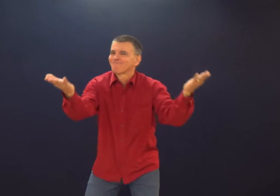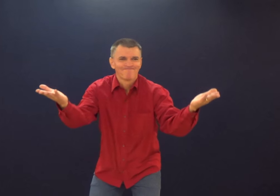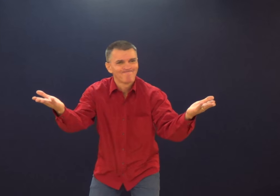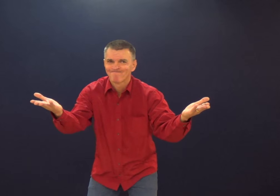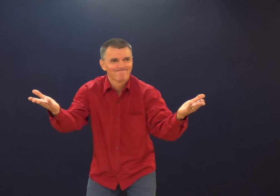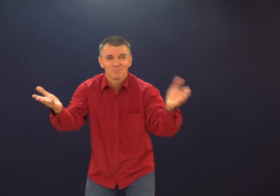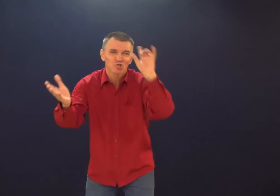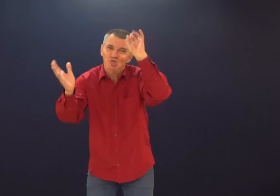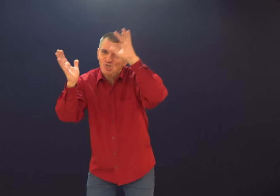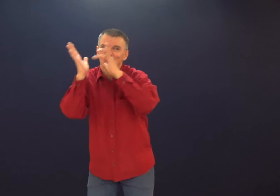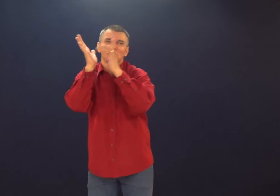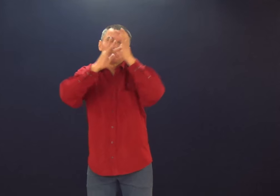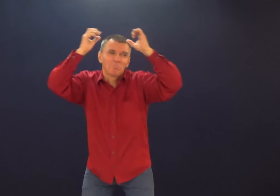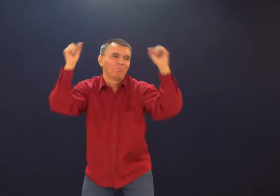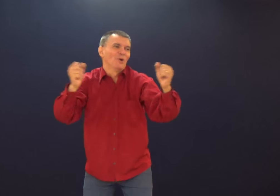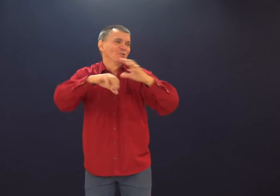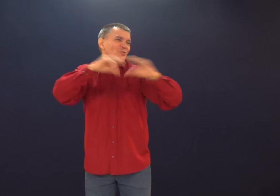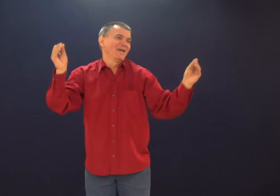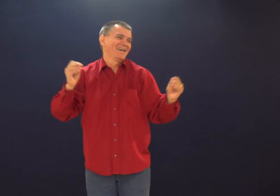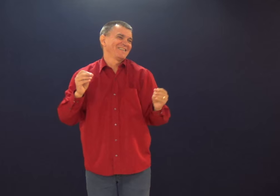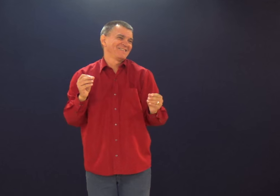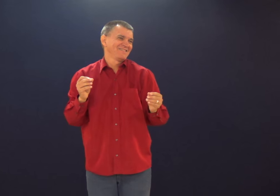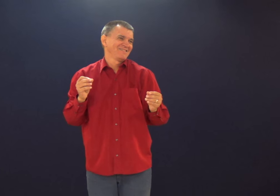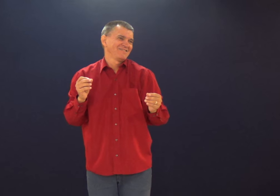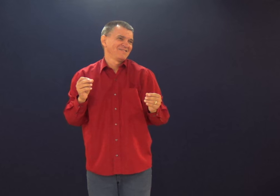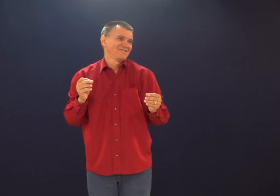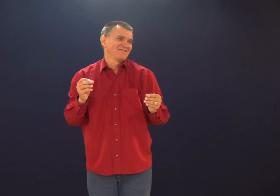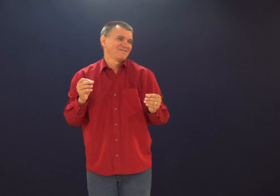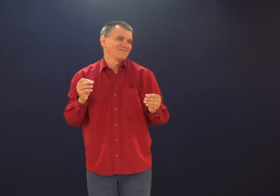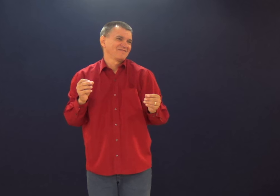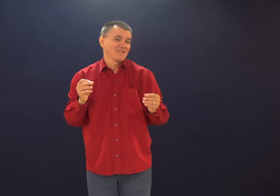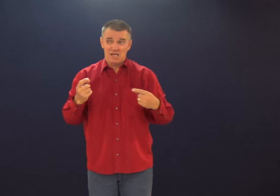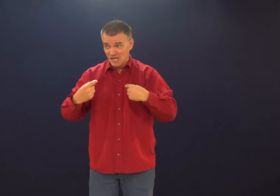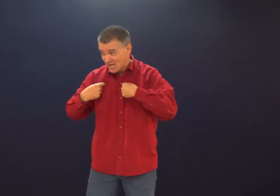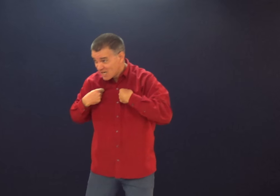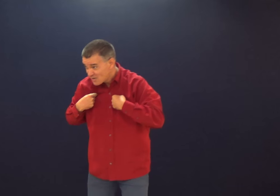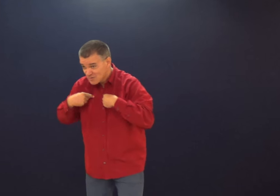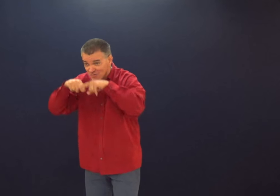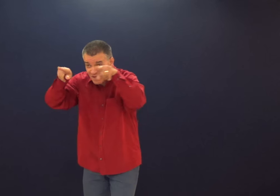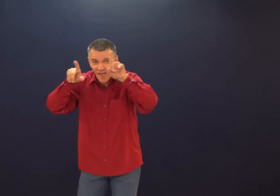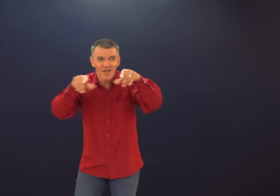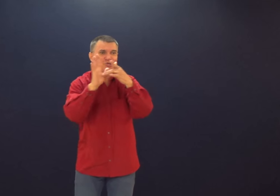Não adianta. A angústia acontece, ela continua, fica vazio, continua em você.